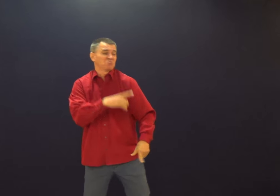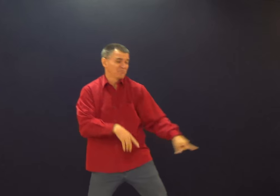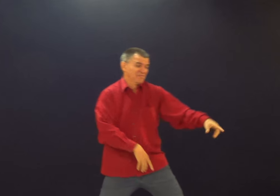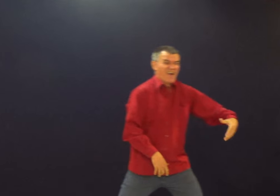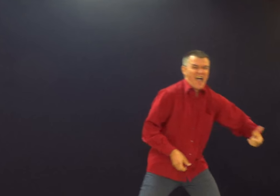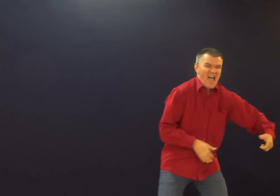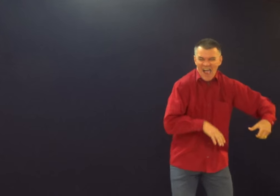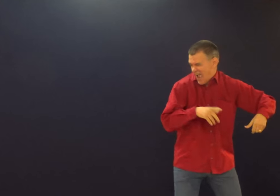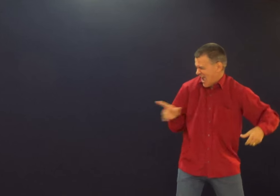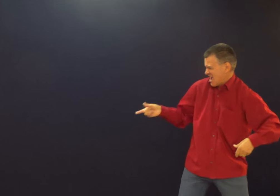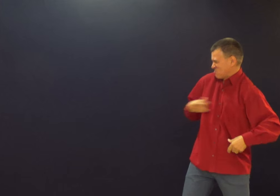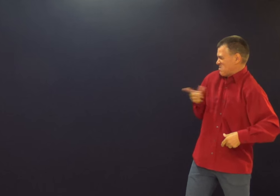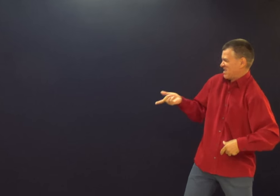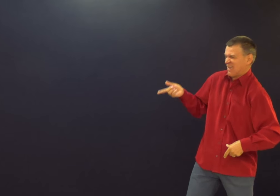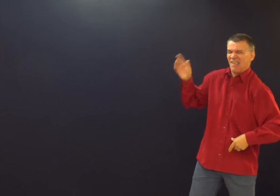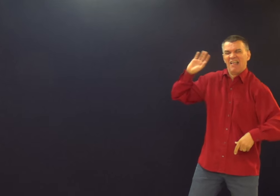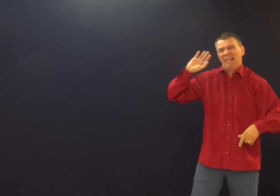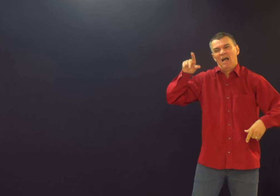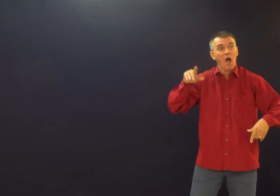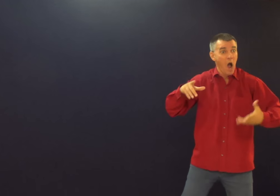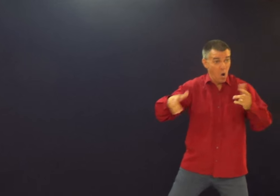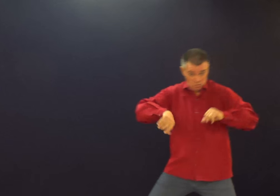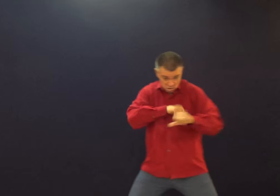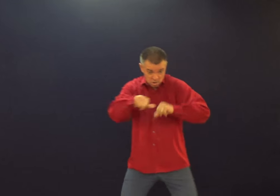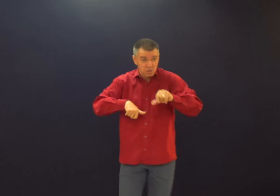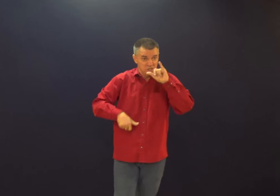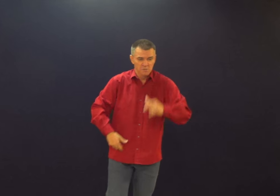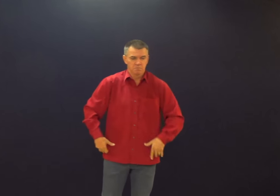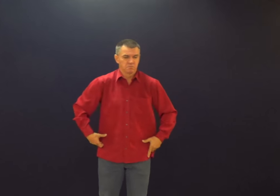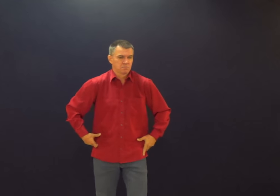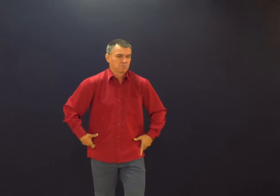Ih, eles não tinham medo? Vai ter medo do quê? De nada?